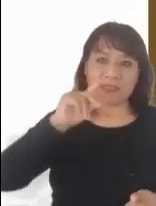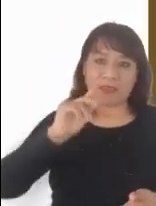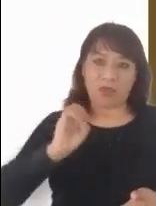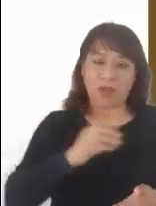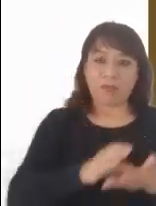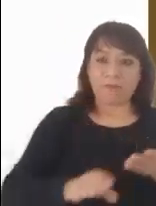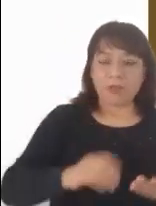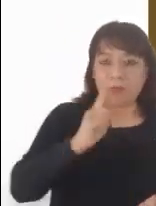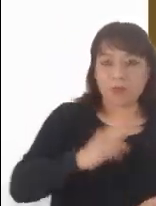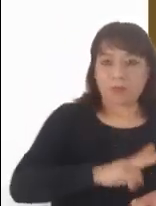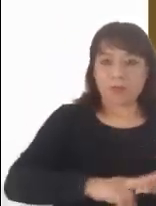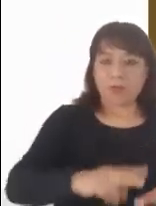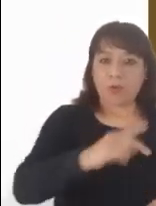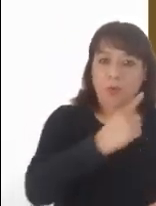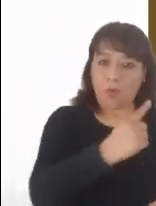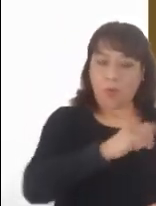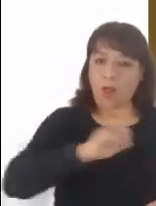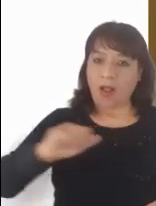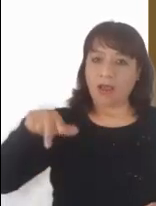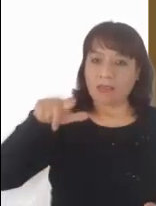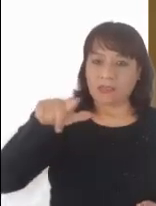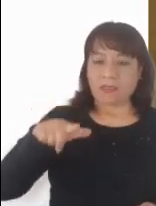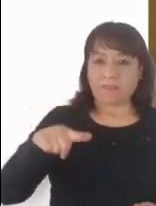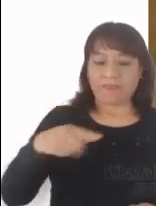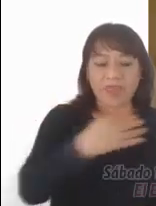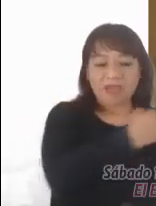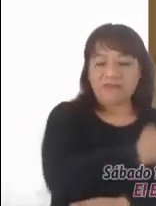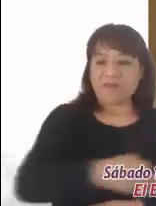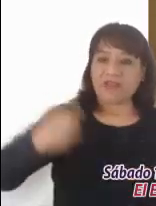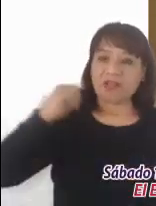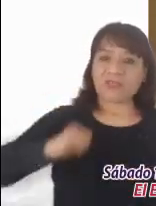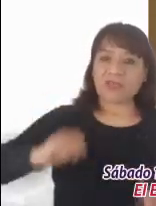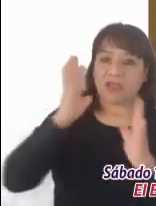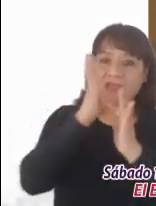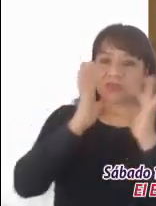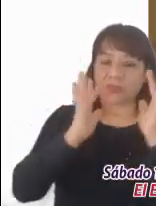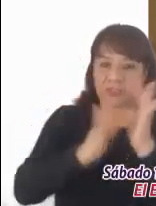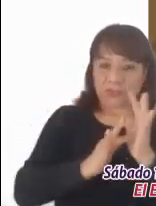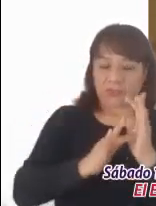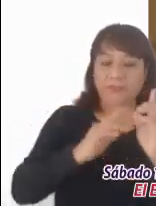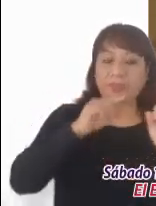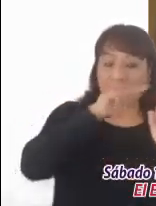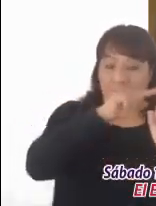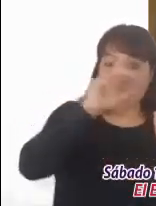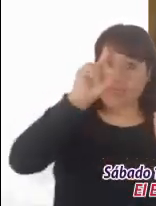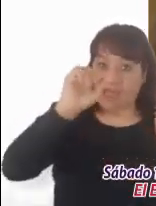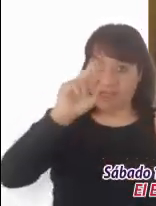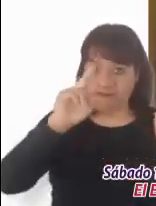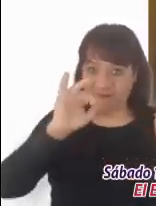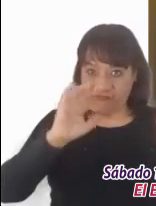Mateo 1, 1-17 Genealogía de Jesucristo, hijo de David, hijo de Abram.